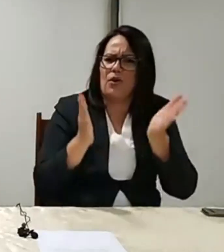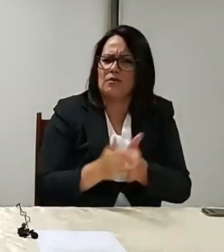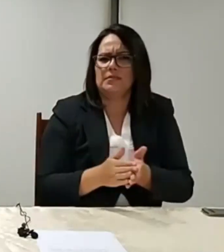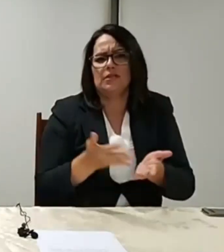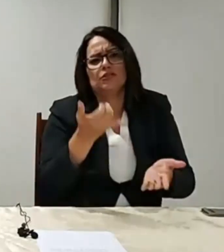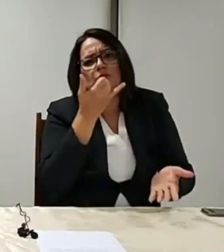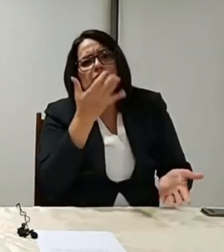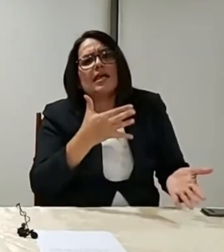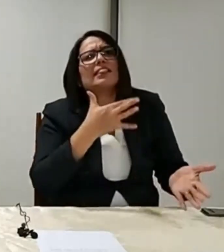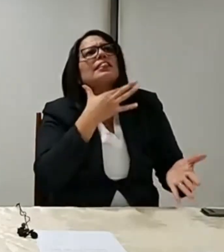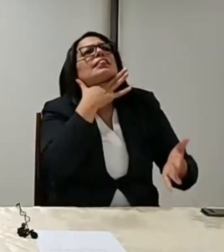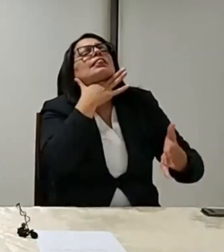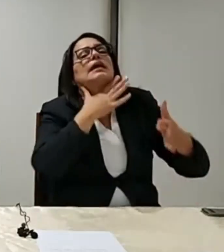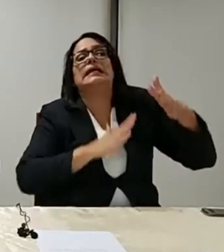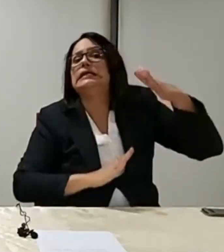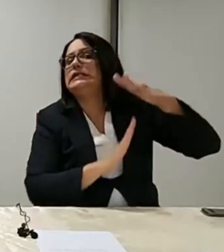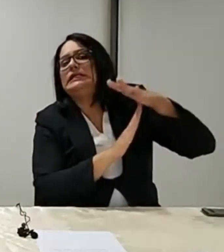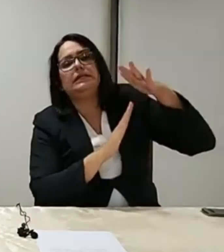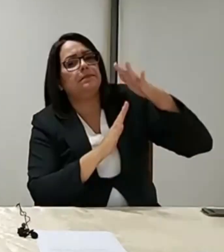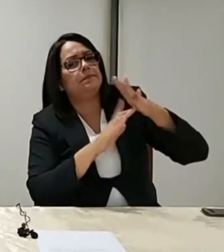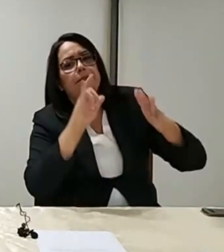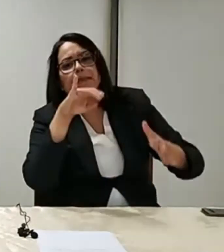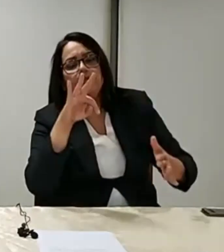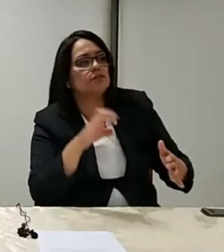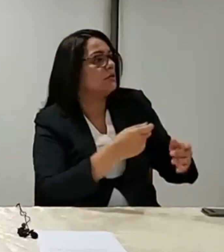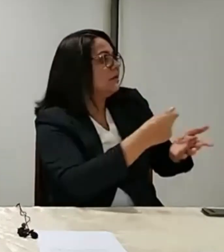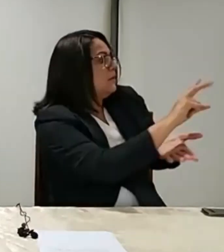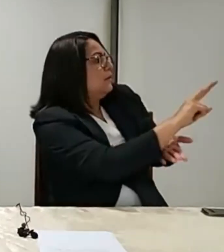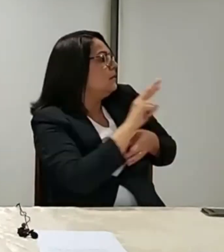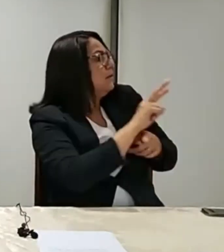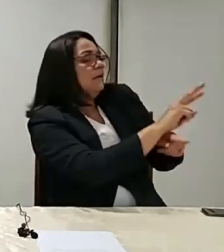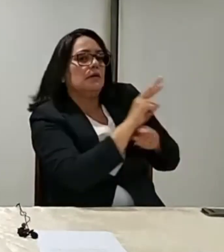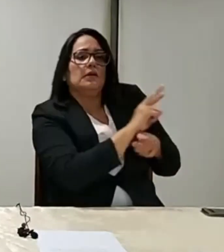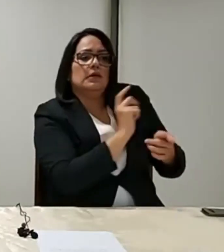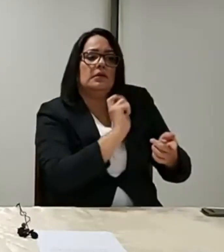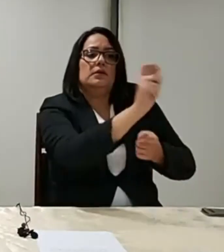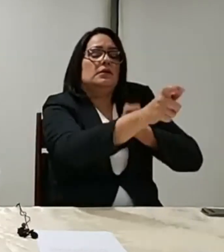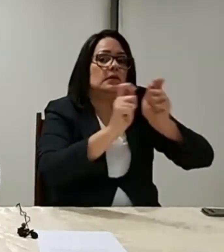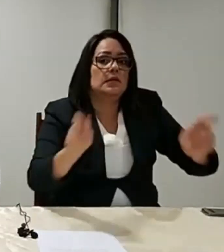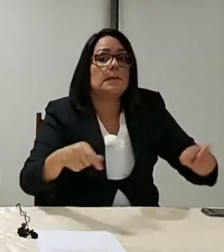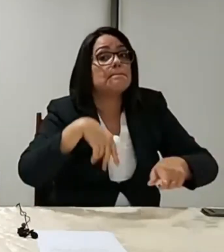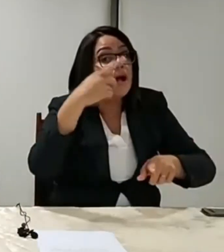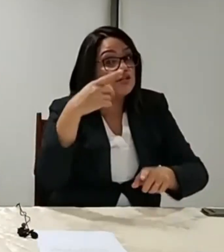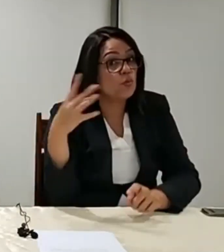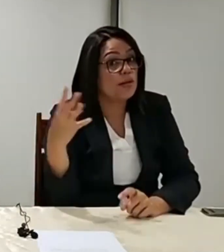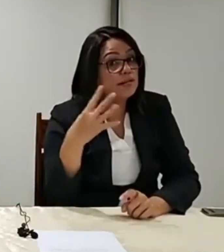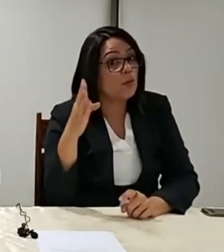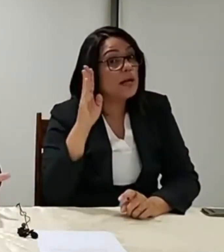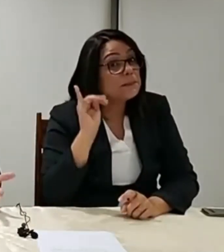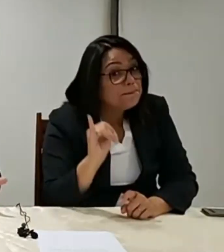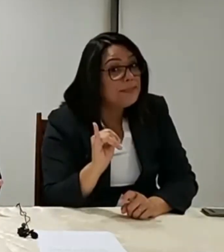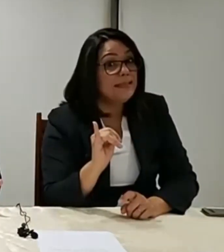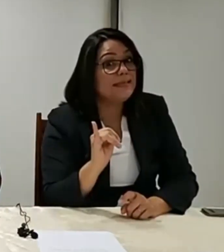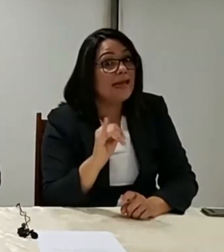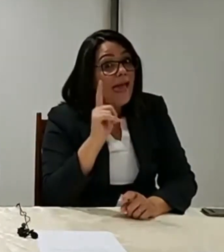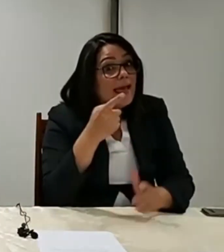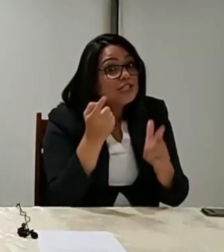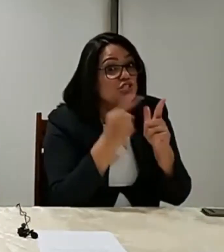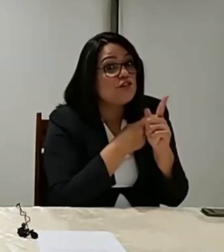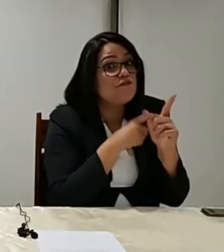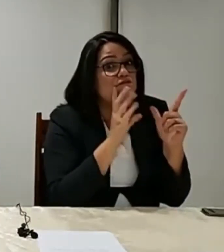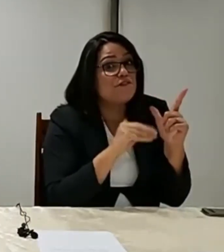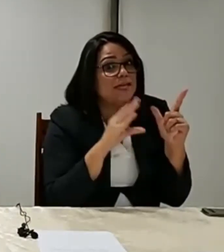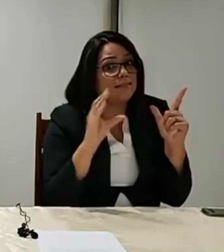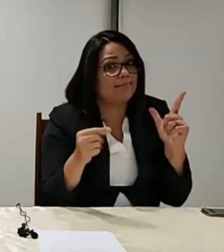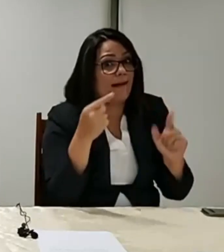limite, no limite de auxílios emergenciais. São mais 44 bilhões de endividamento. Não podemos